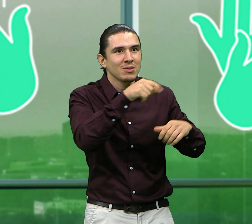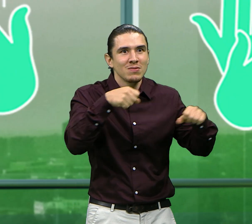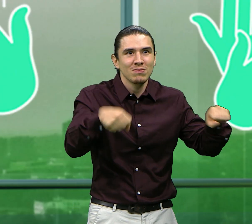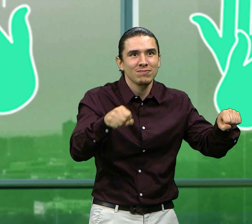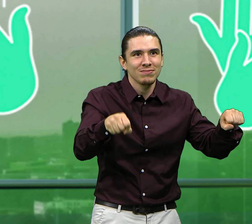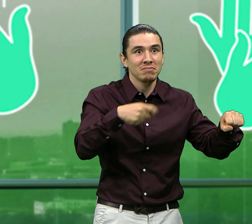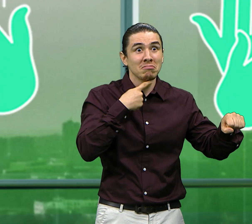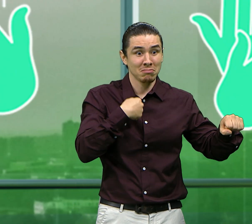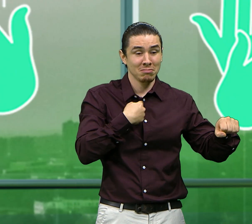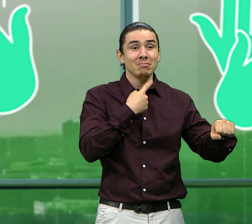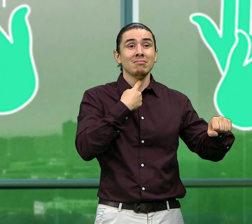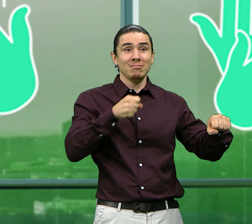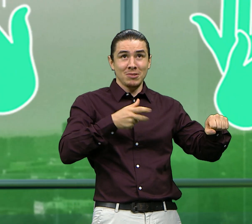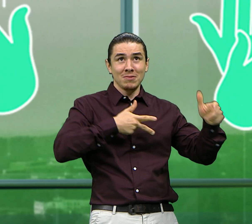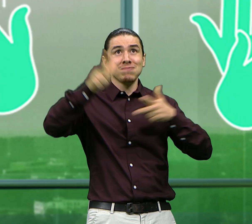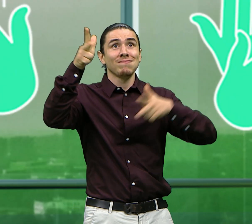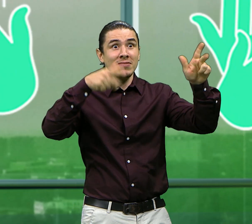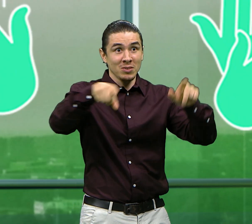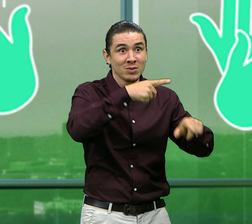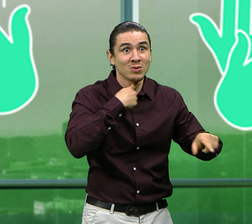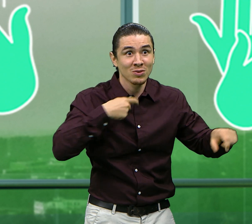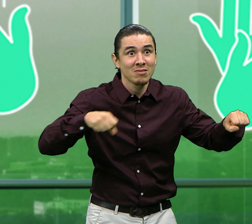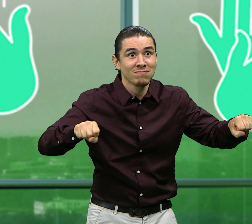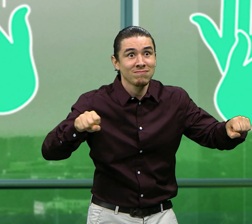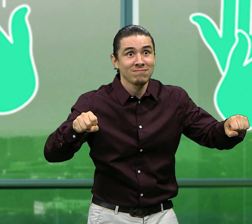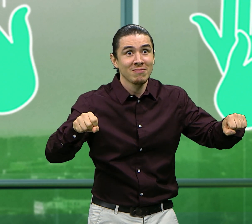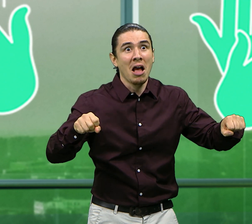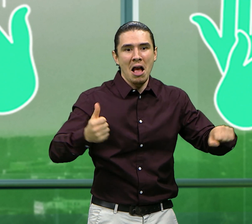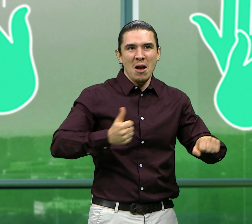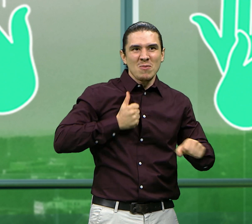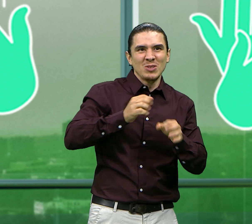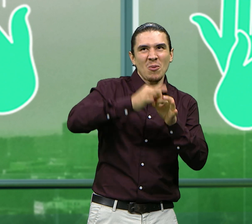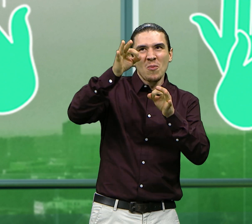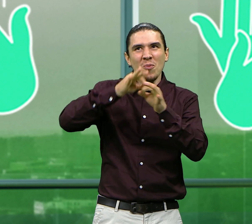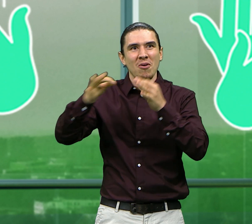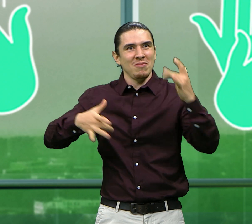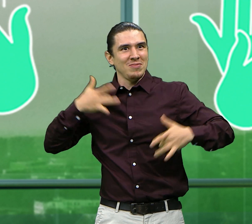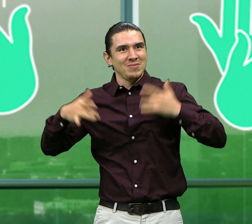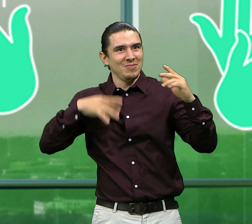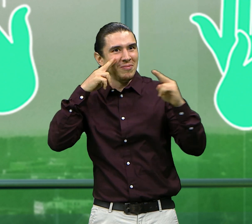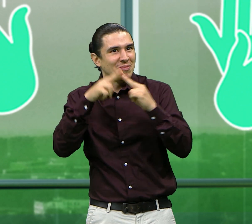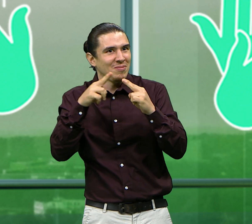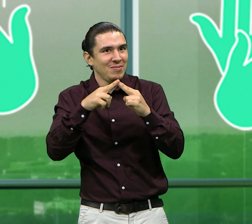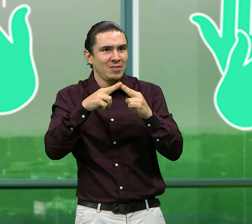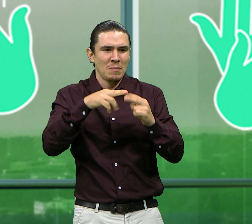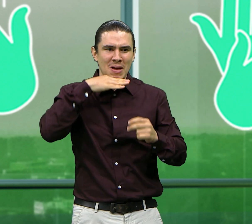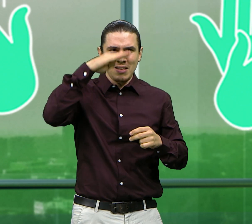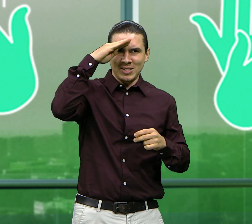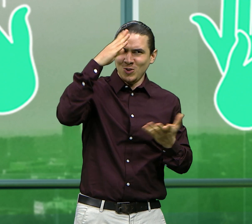Definitivamente una historia muy interesante. A mí personalmente me encantan las motos. ¿Y a ustedes?